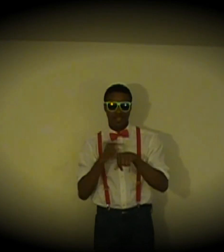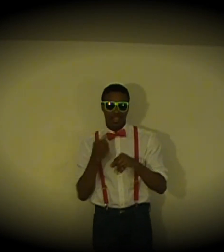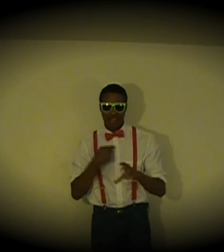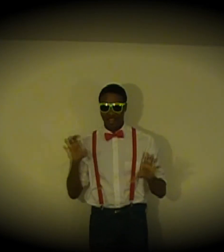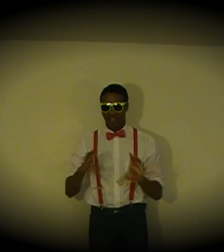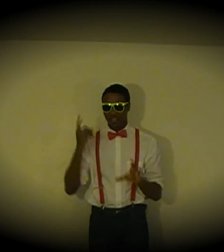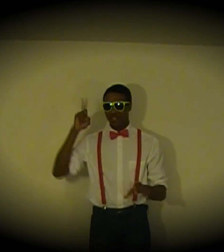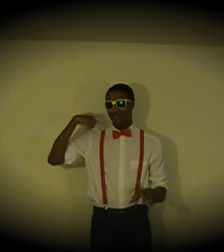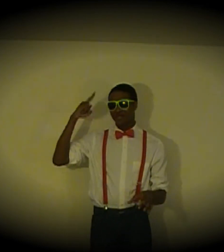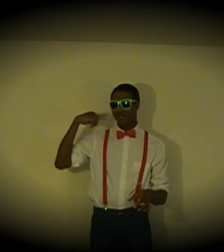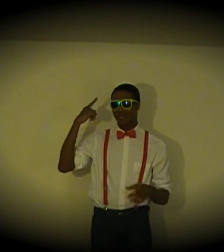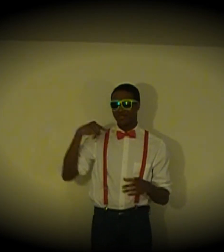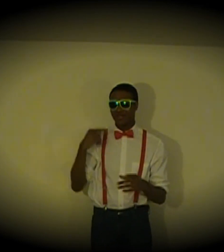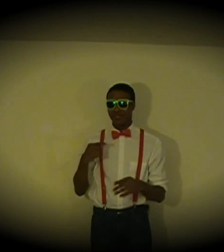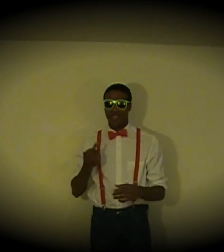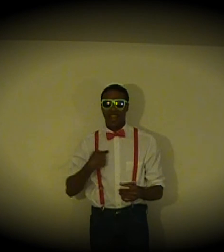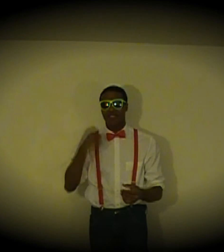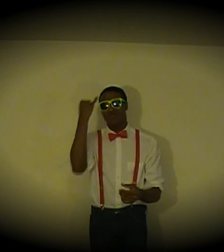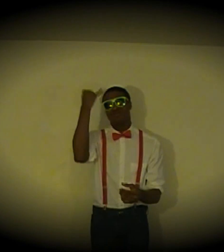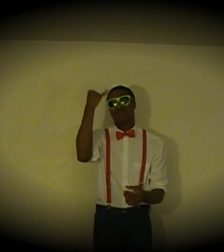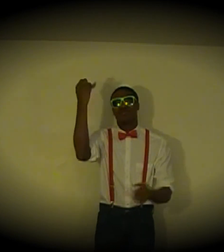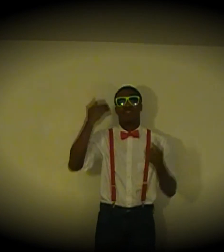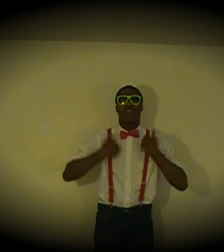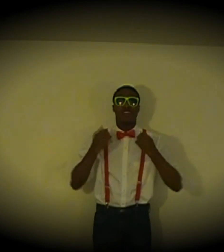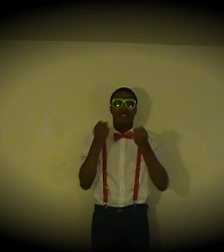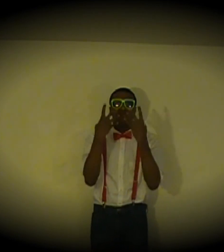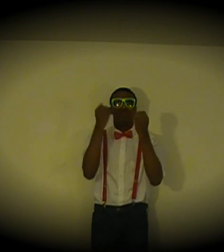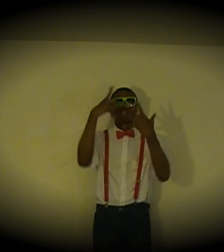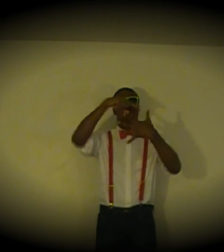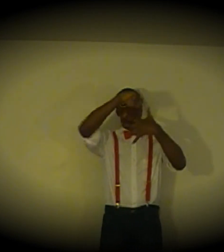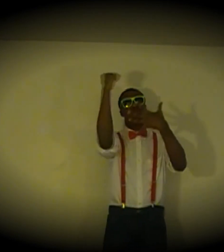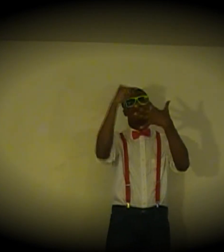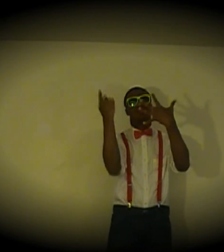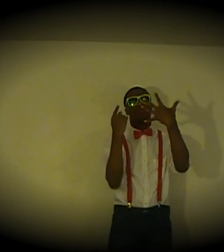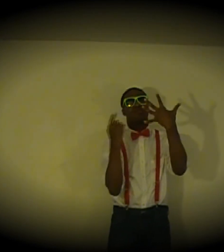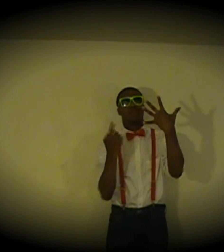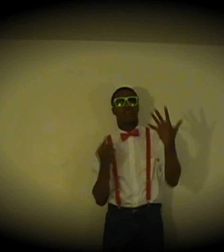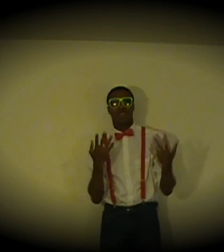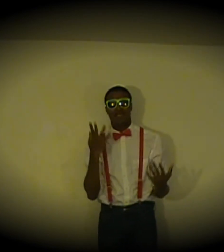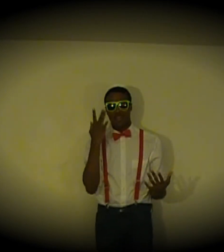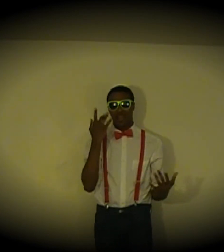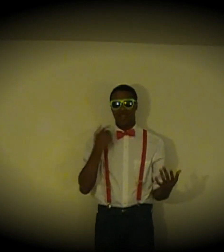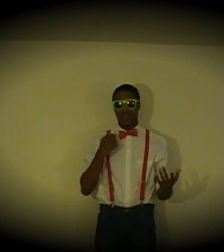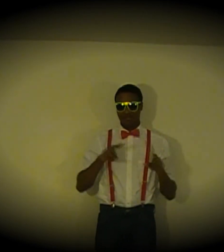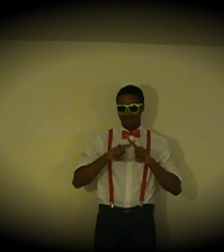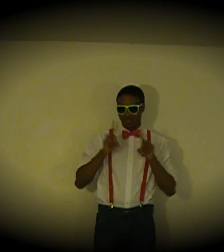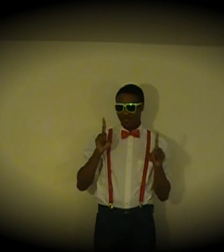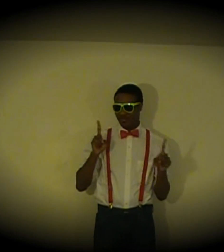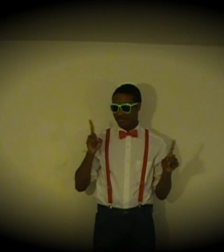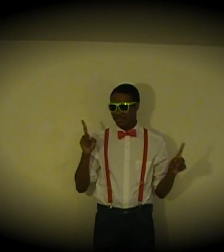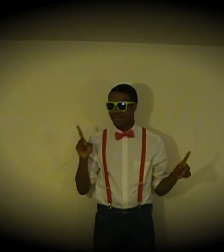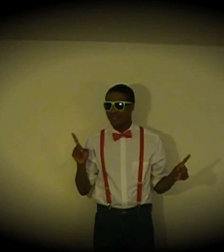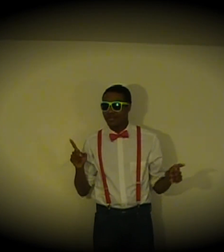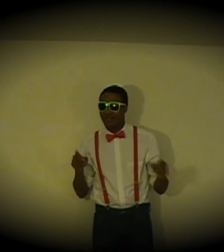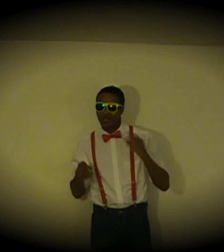선호해 때가 되면 완전 미쳐 버리는 선호해 거녁보다 사상이 울통벌통한